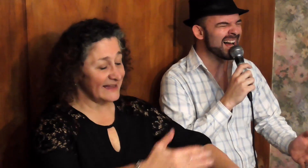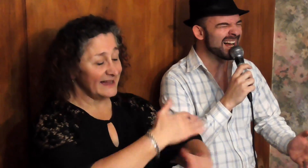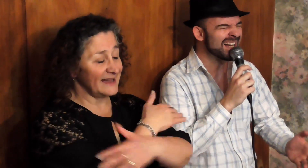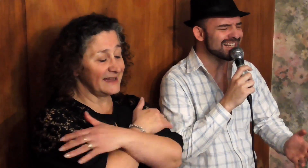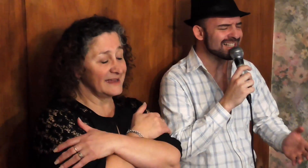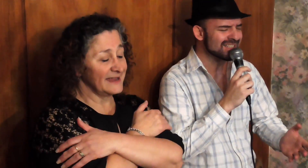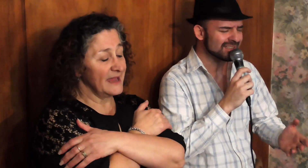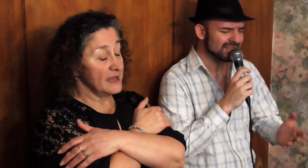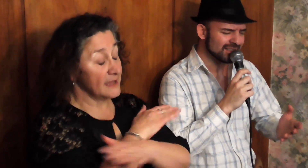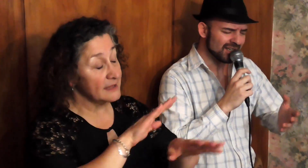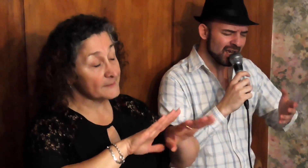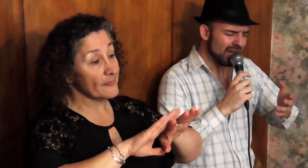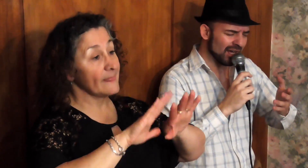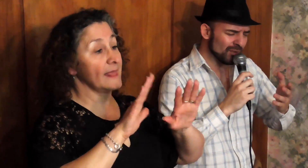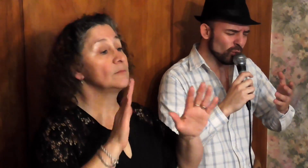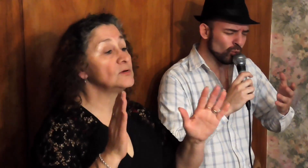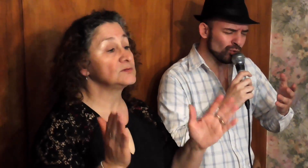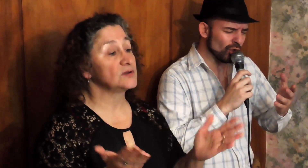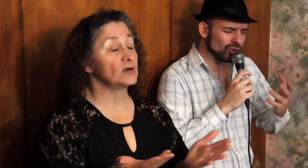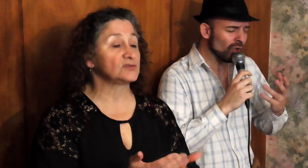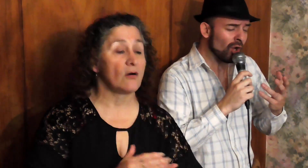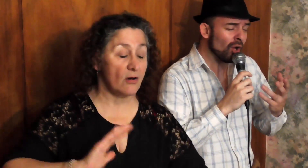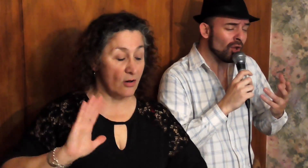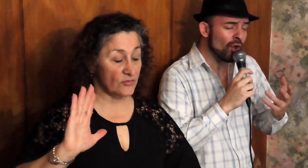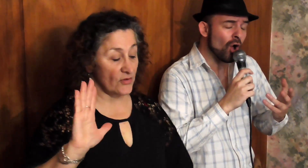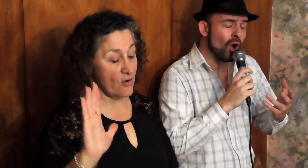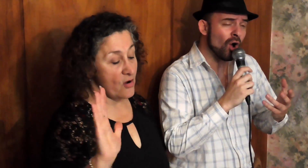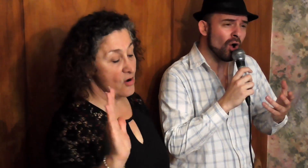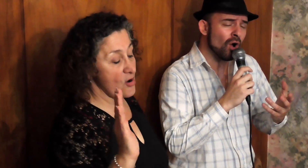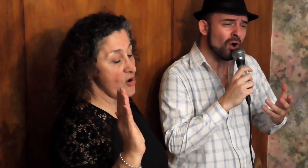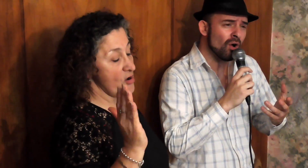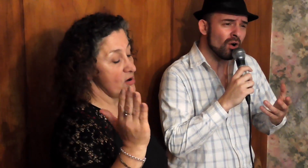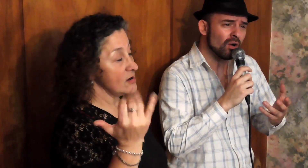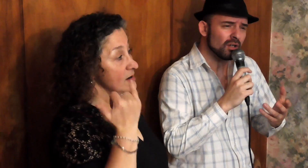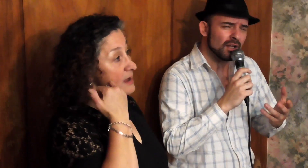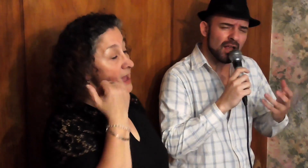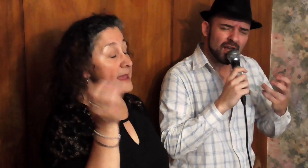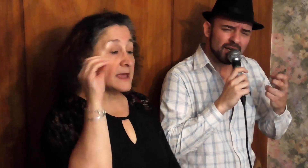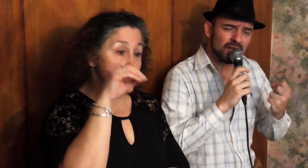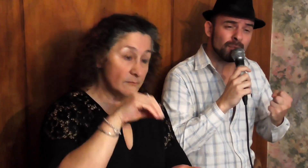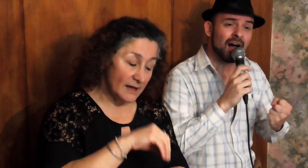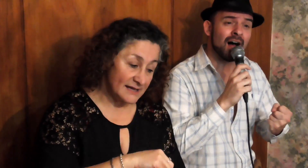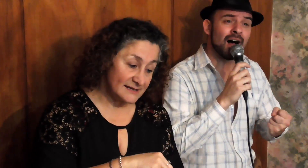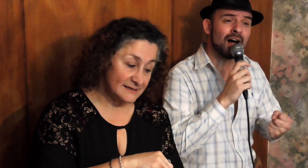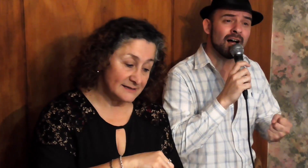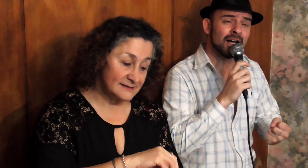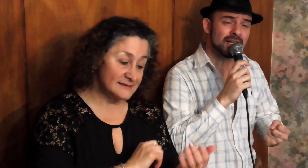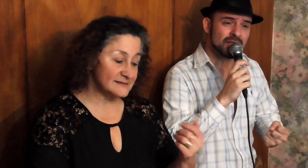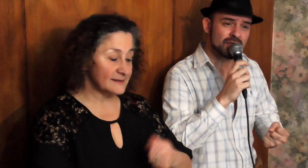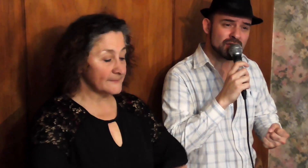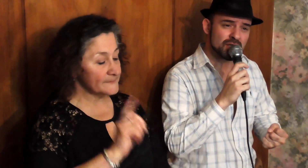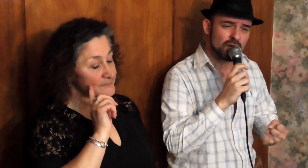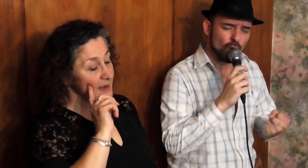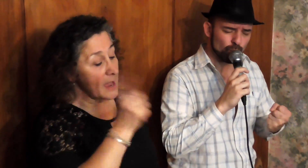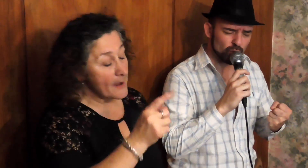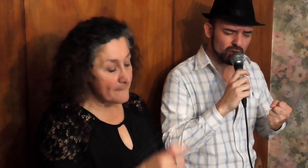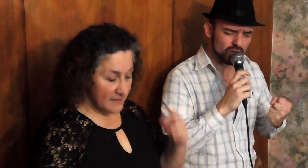el mundo todo Y más, mil